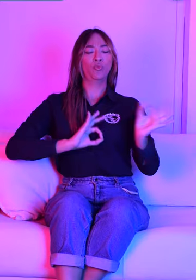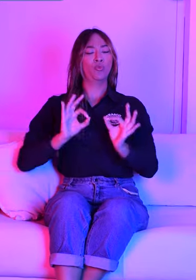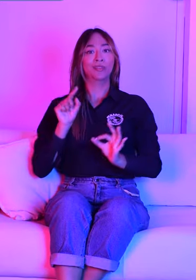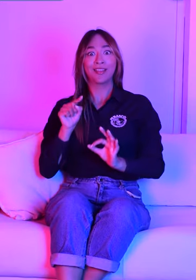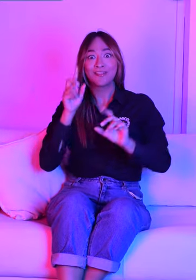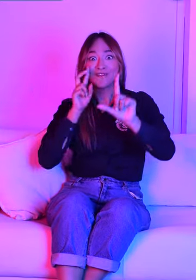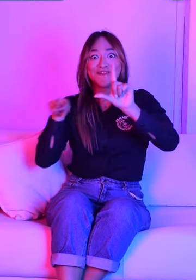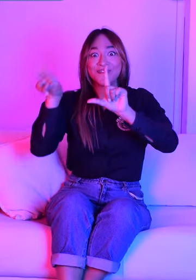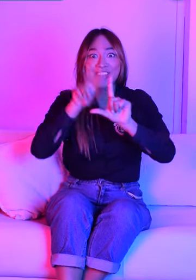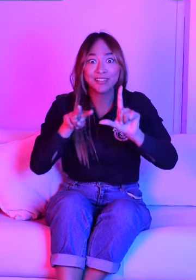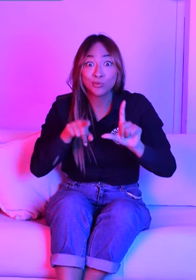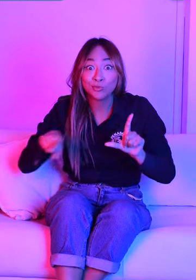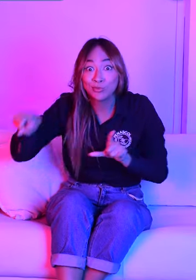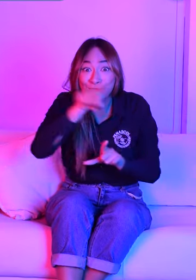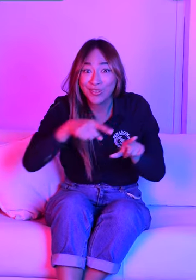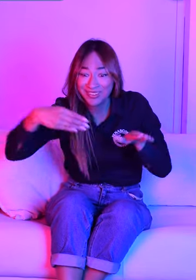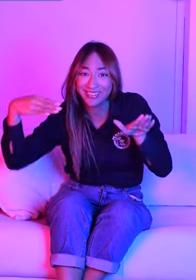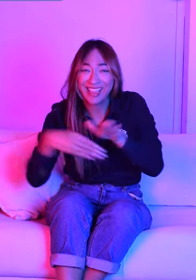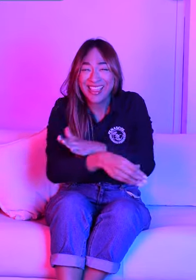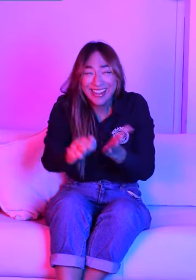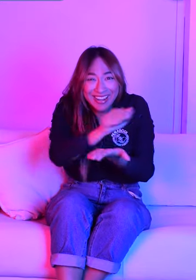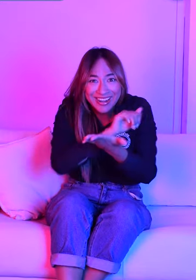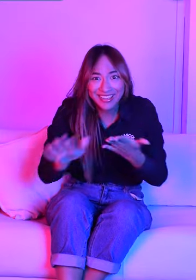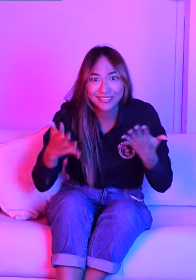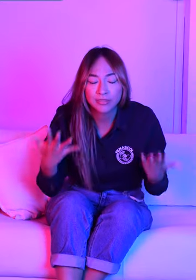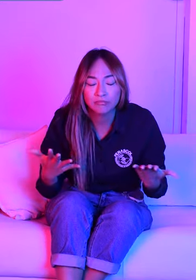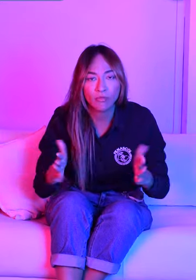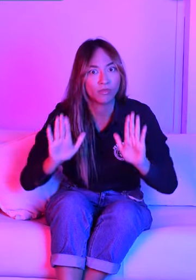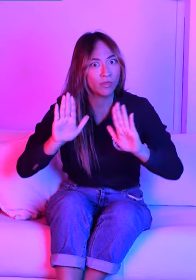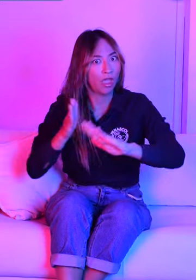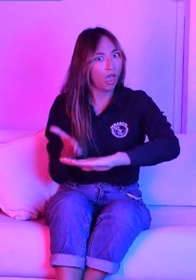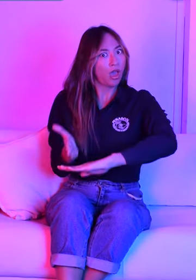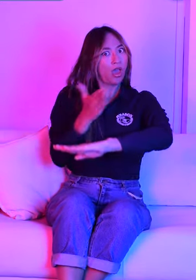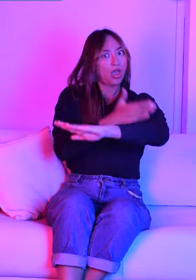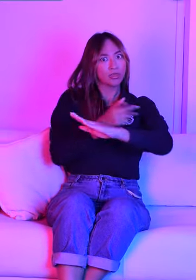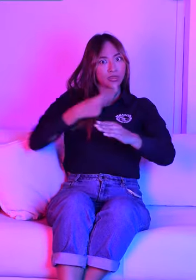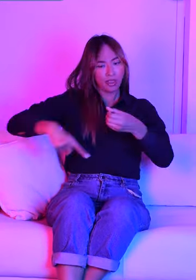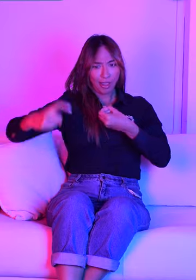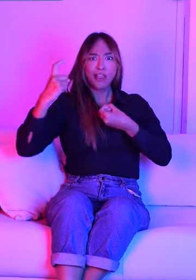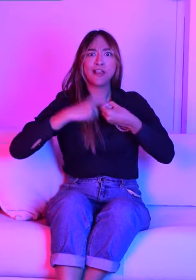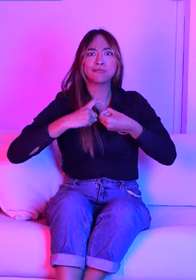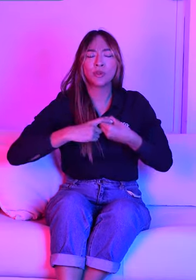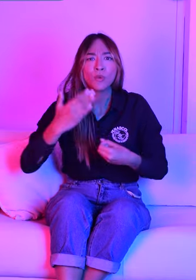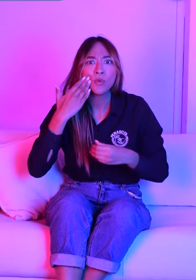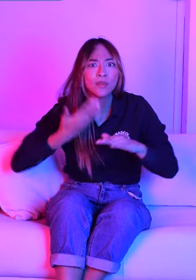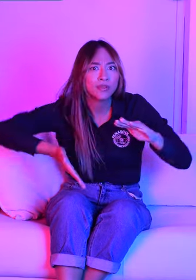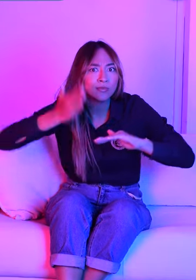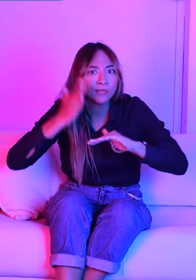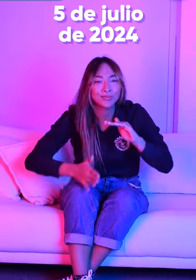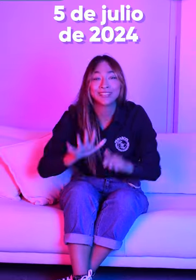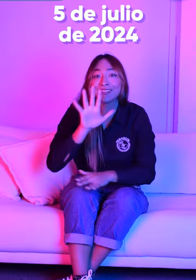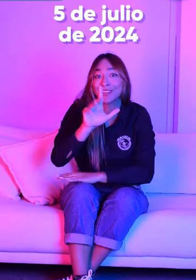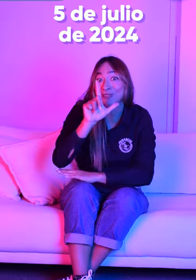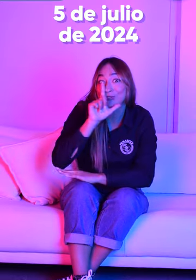Es por eso que se tienen abiertas las acreditaciones para los realizadores y productores audiovisuales con